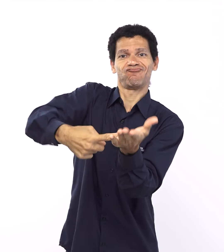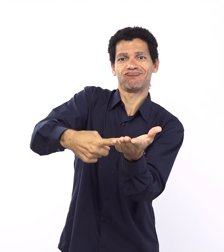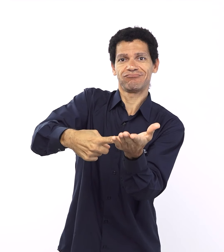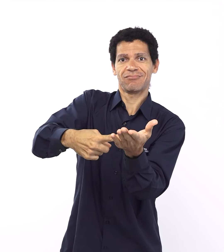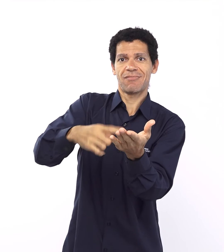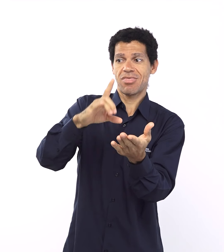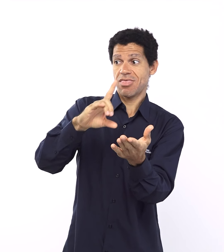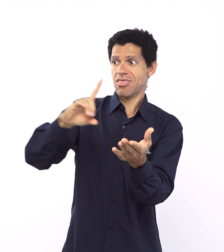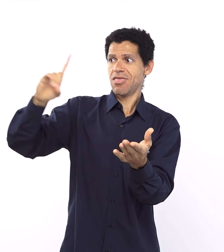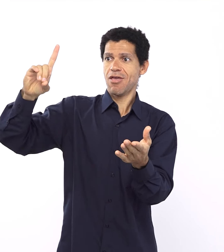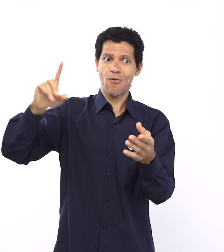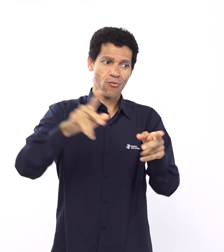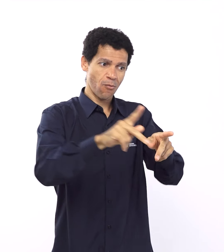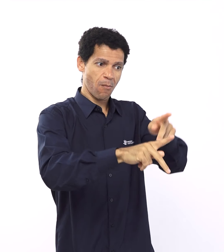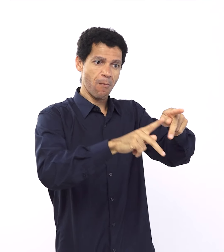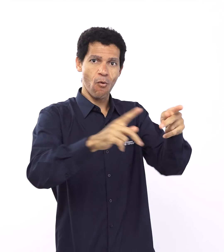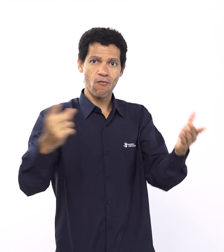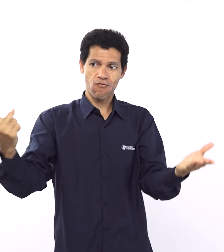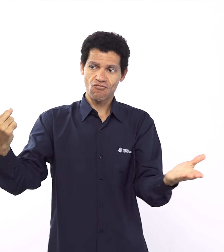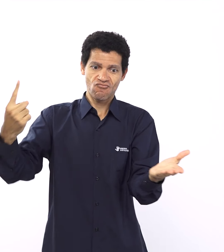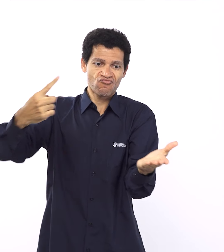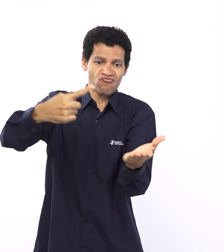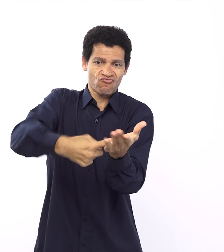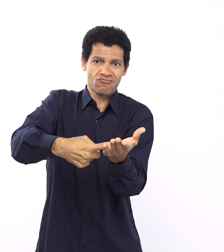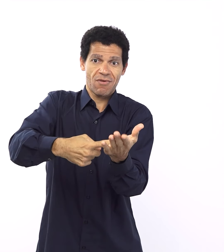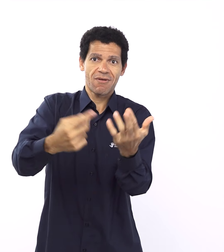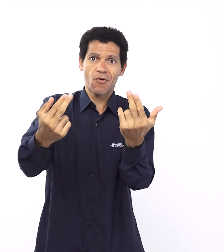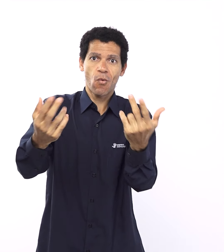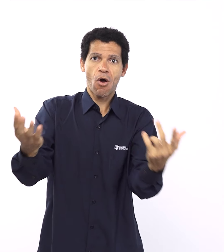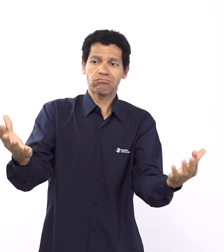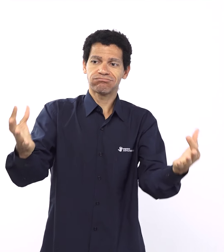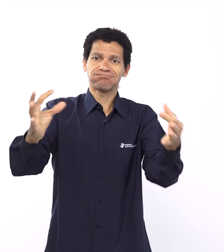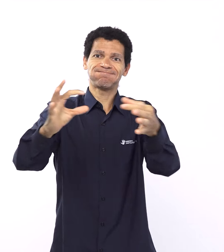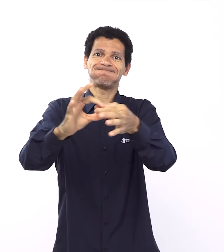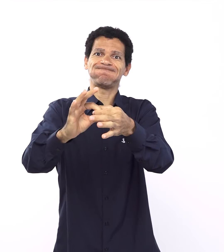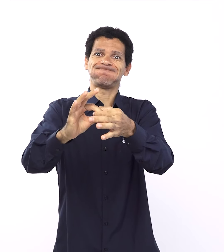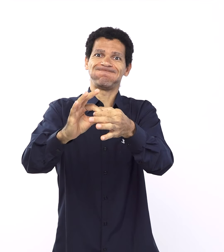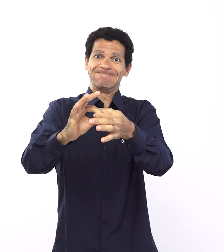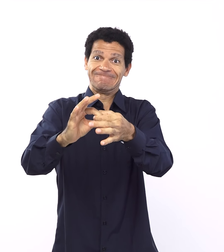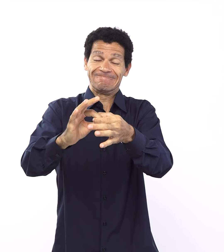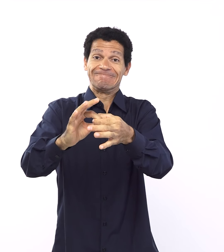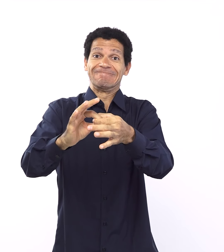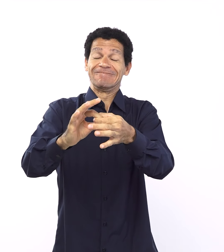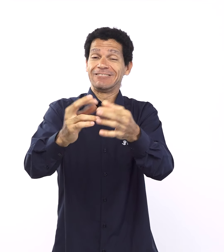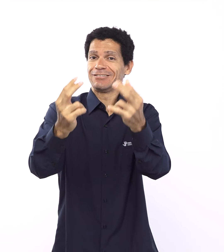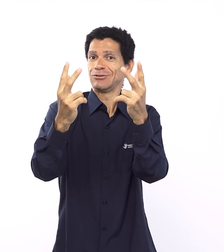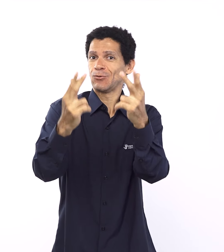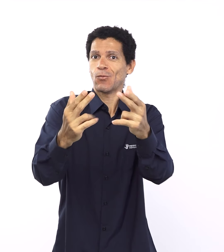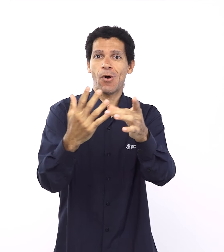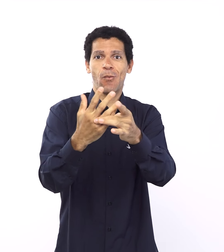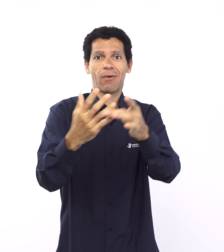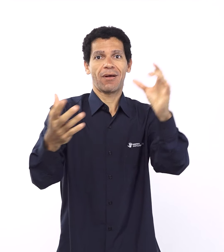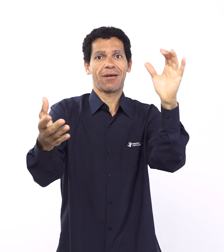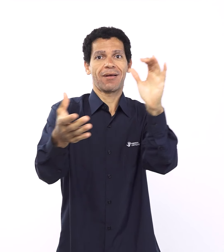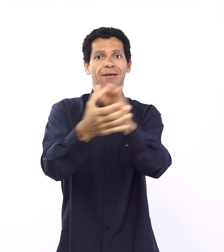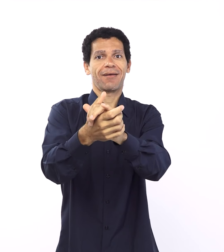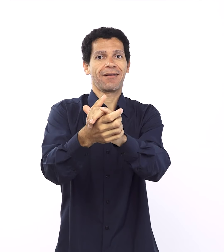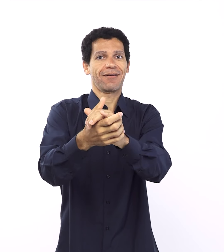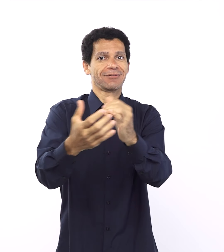é em si mesmo um contrassenso, né? Porque como é que pode ser corrente, que é usado para prender, para laçar, né? E